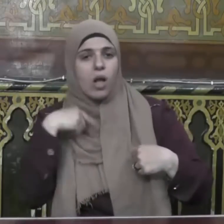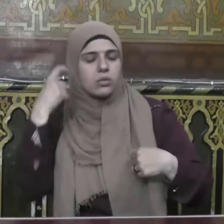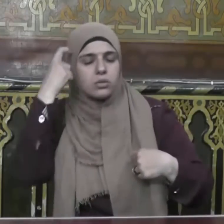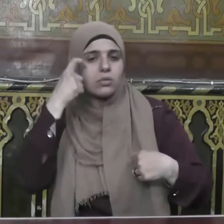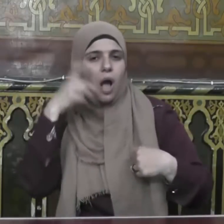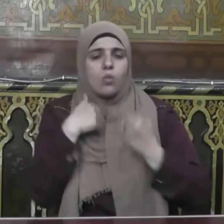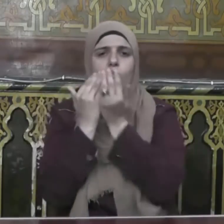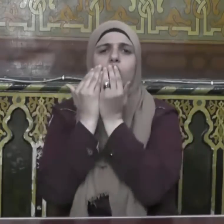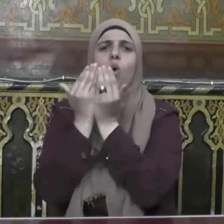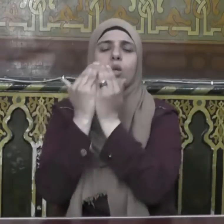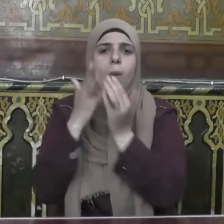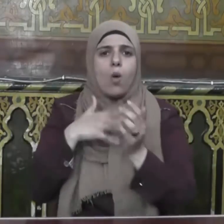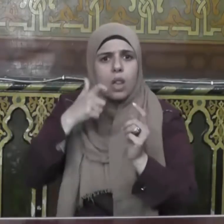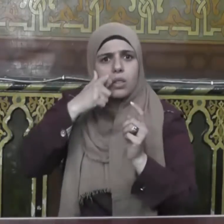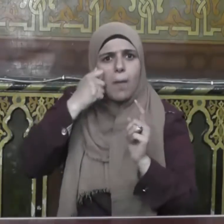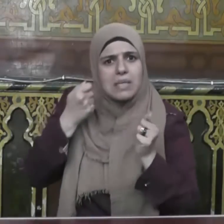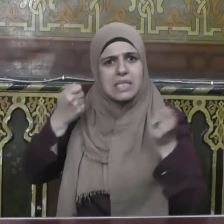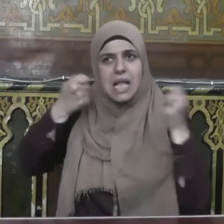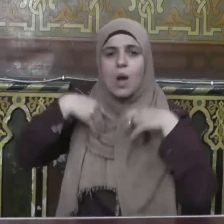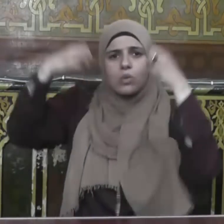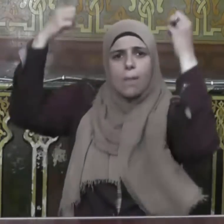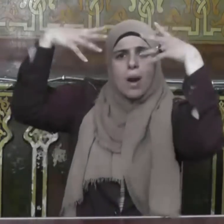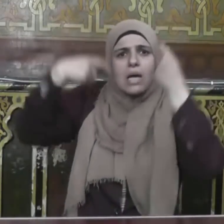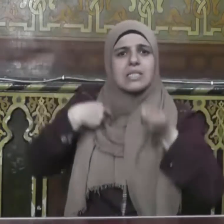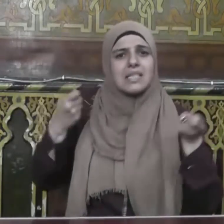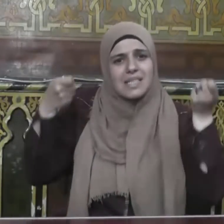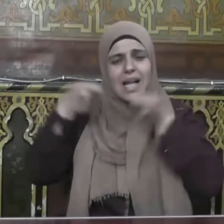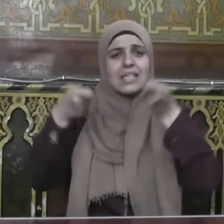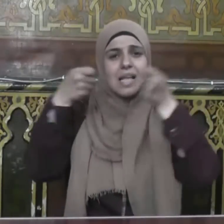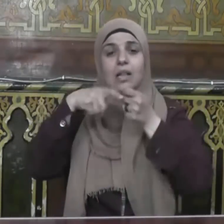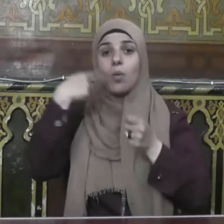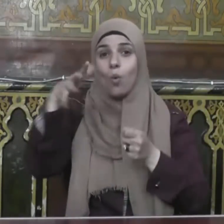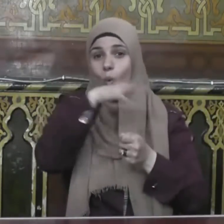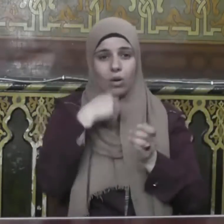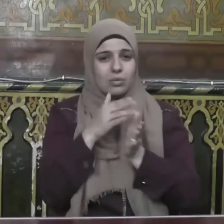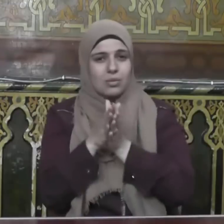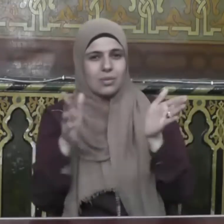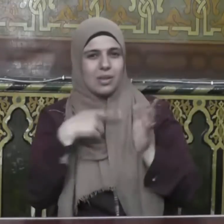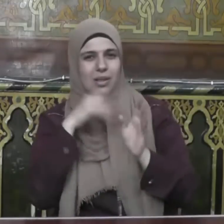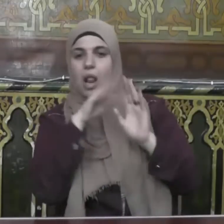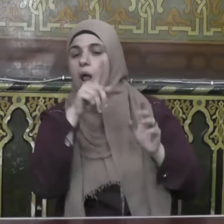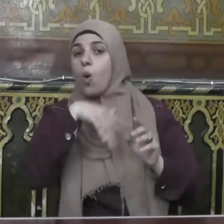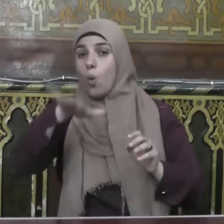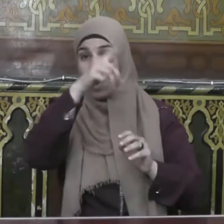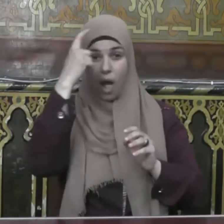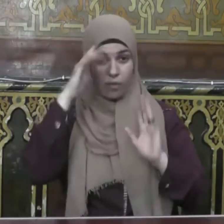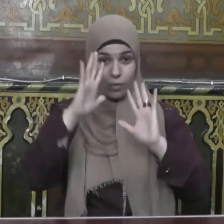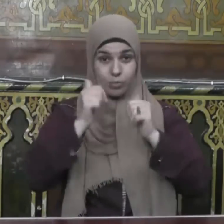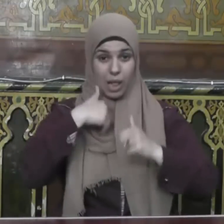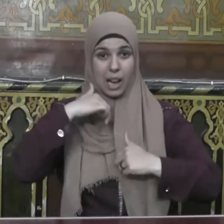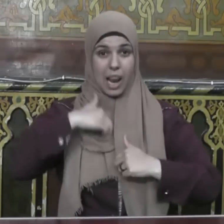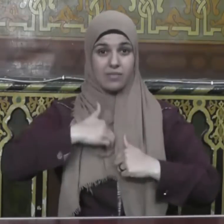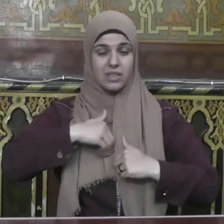وطمعا ومما رزقناهم ينفقون فلا تعلم نفس ما أخفي لهم من كرة أعين